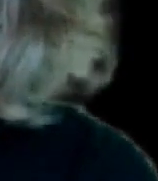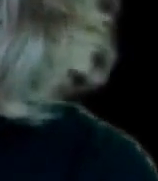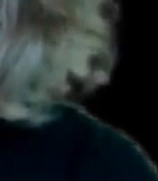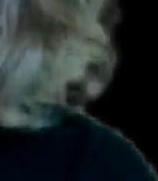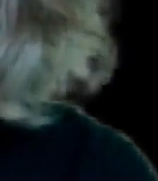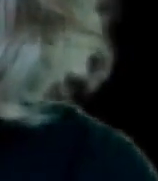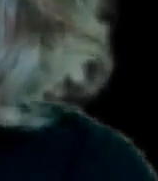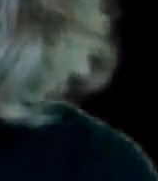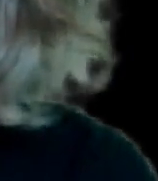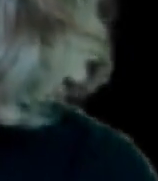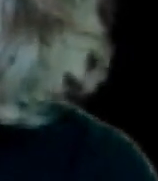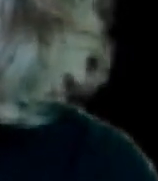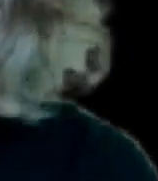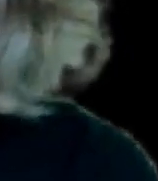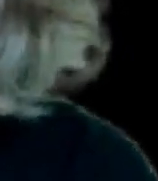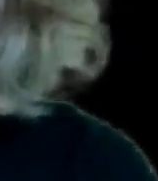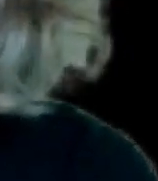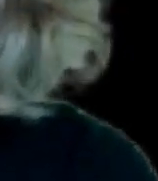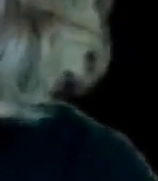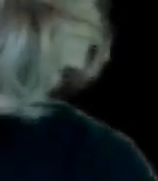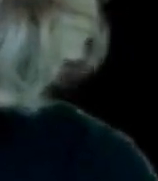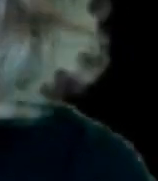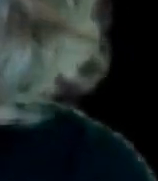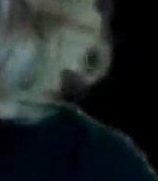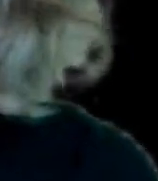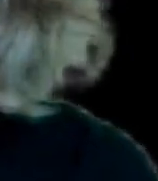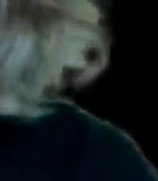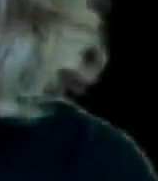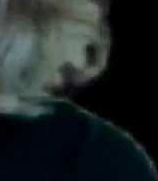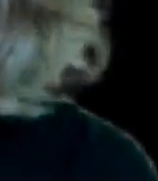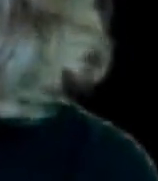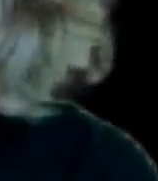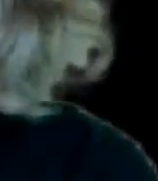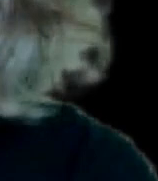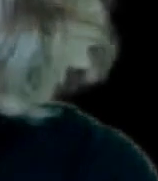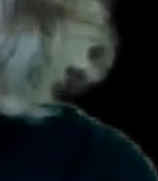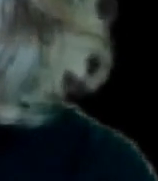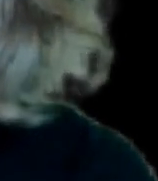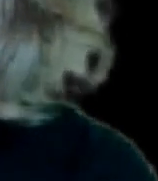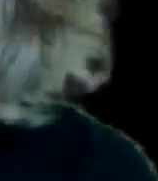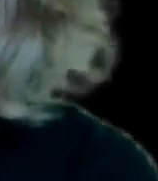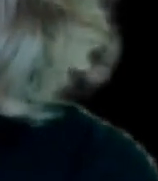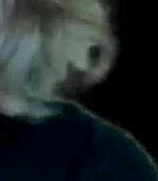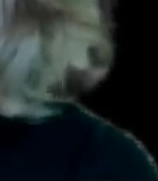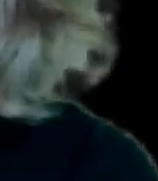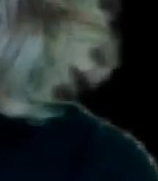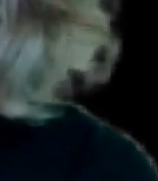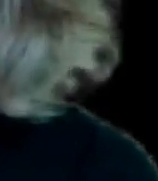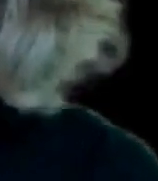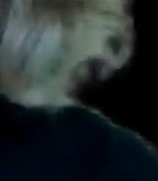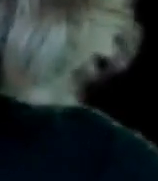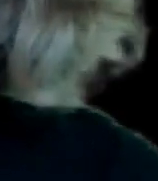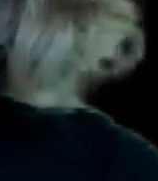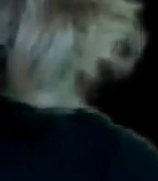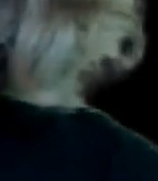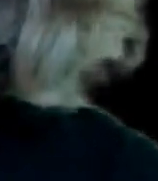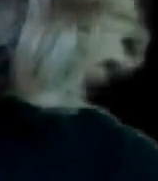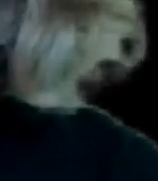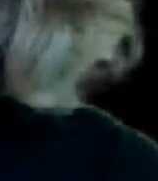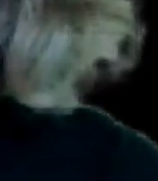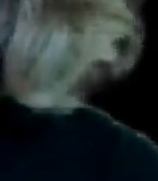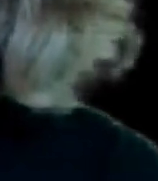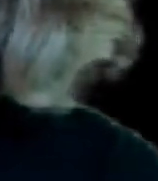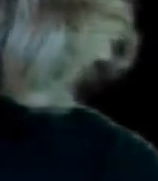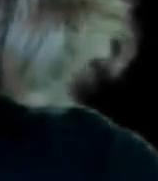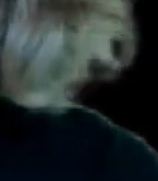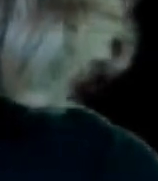entrar Y que no te vayan A asesorar Por la estupidez Porque para mi Es una estupidez De que te digan Fíjate que